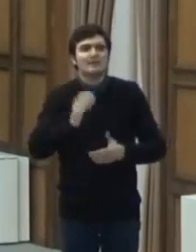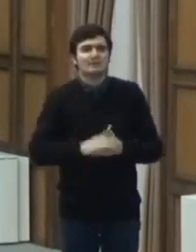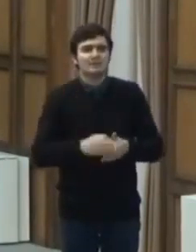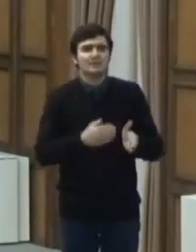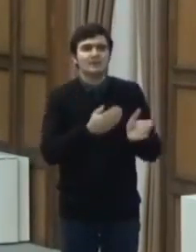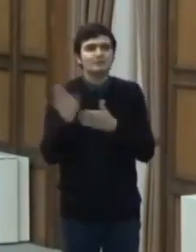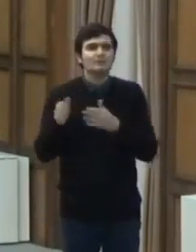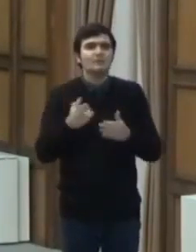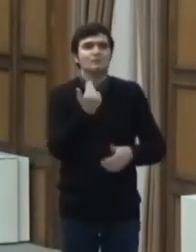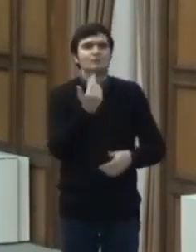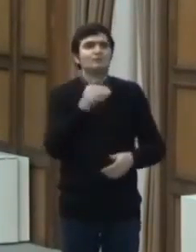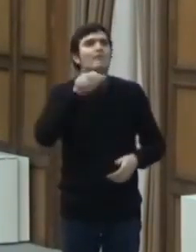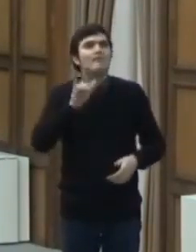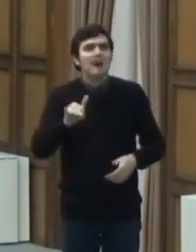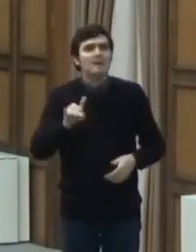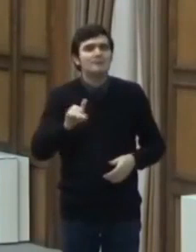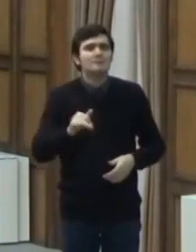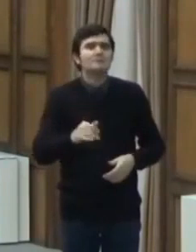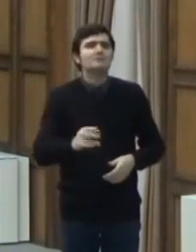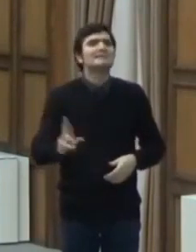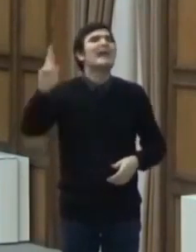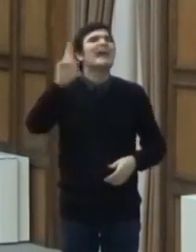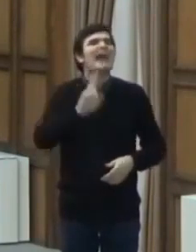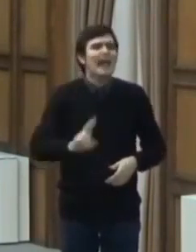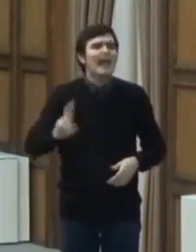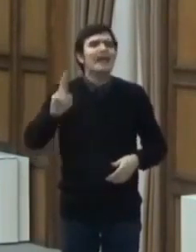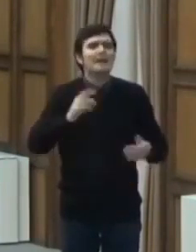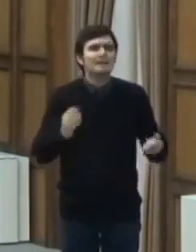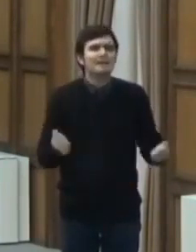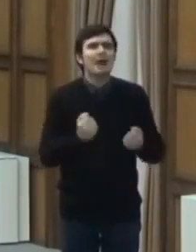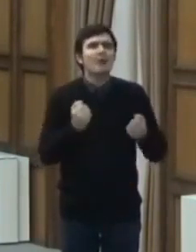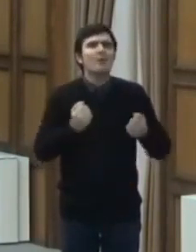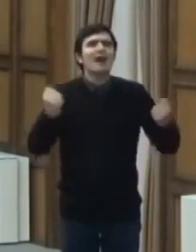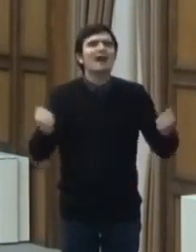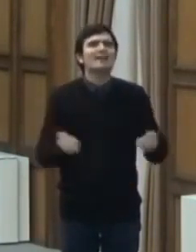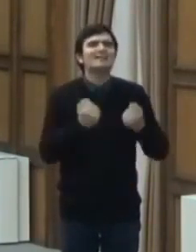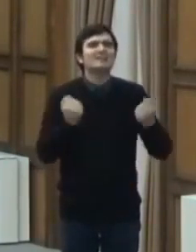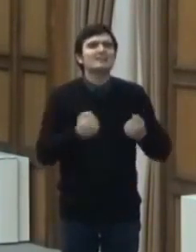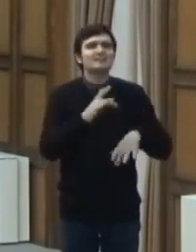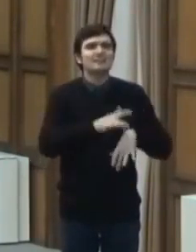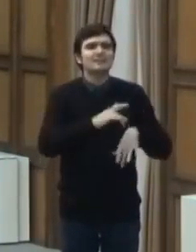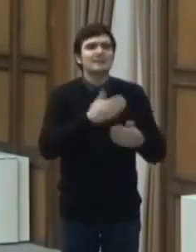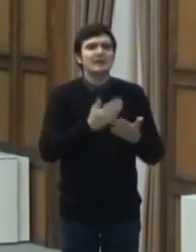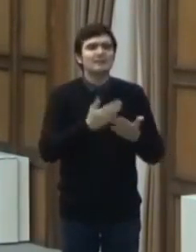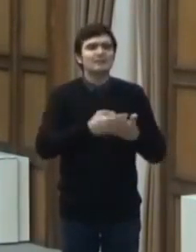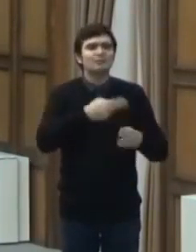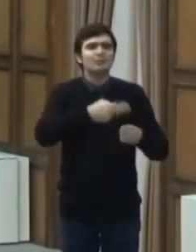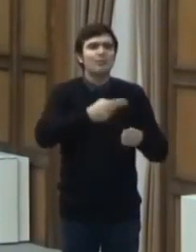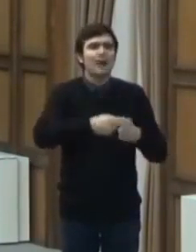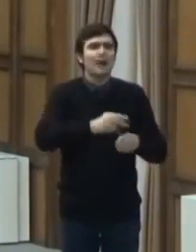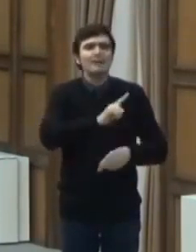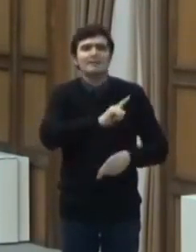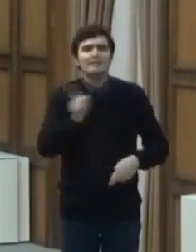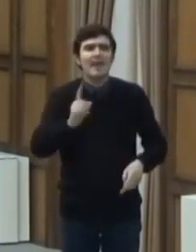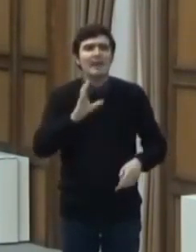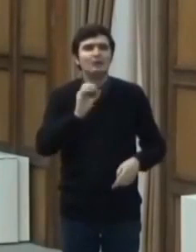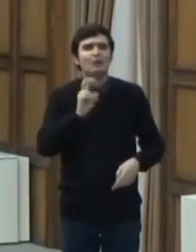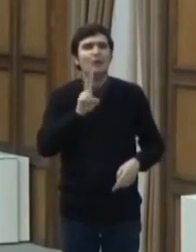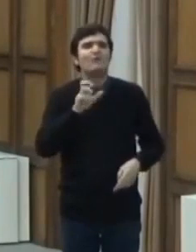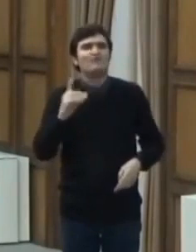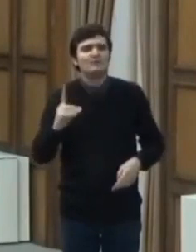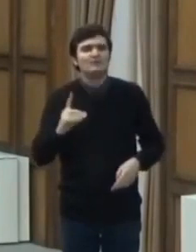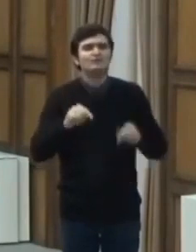mai se reiau și activitățile medicale pentru patologia non-COVID care specific